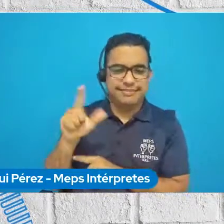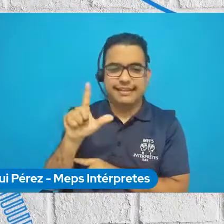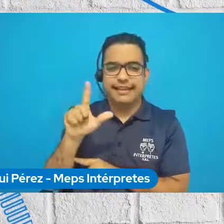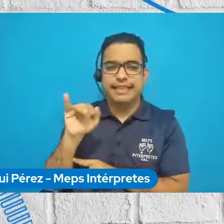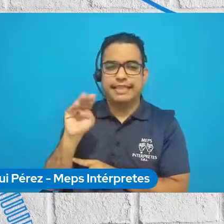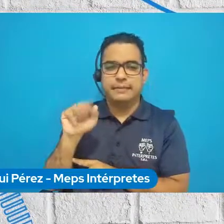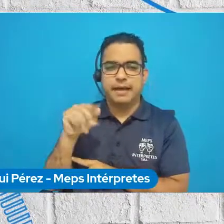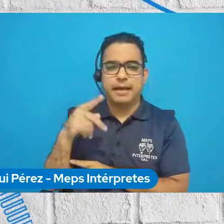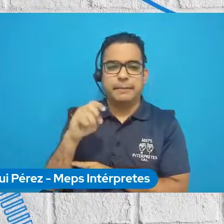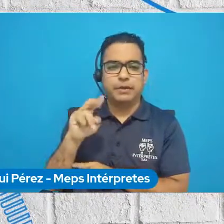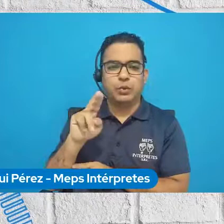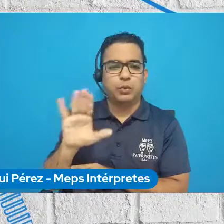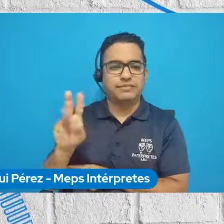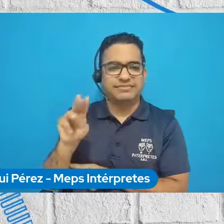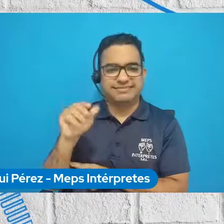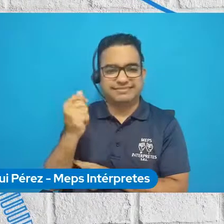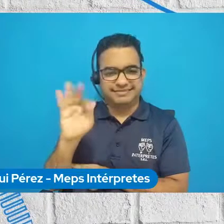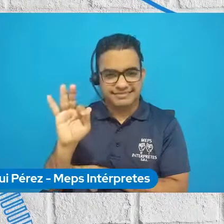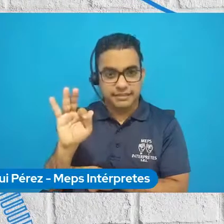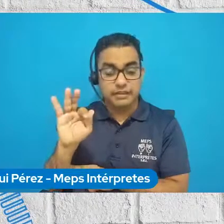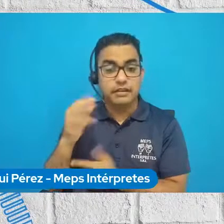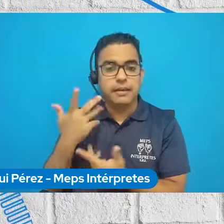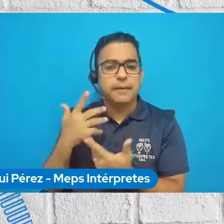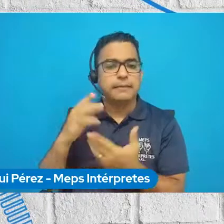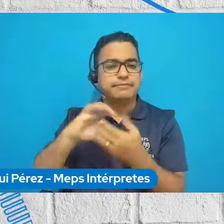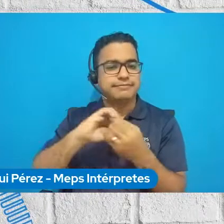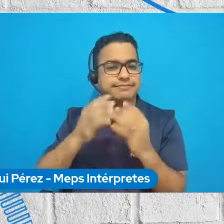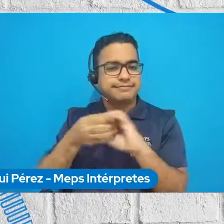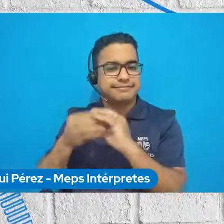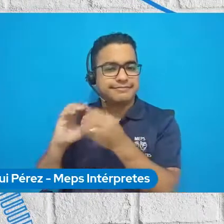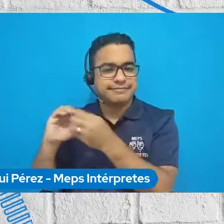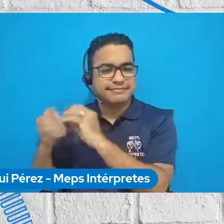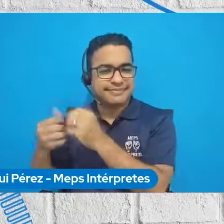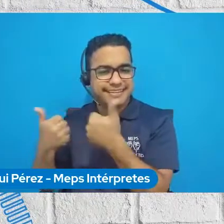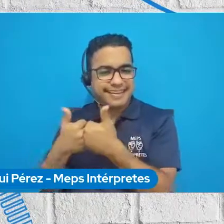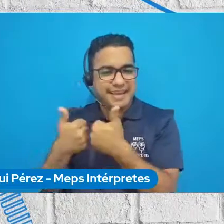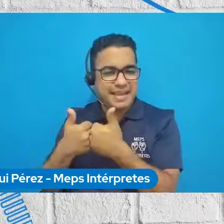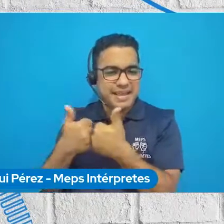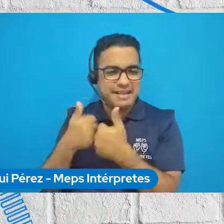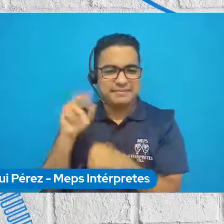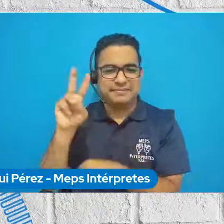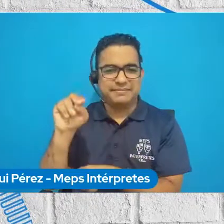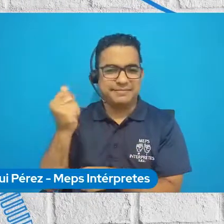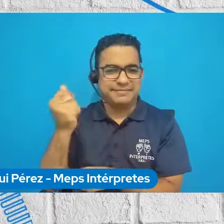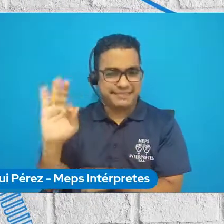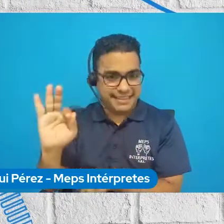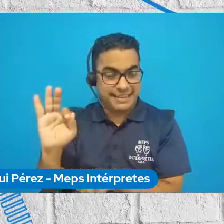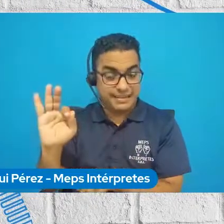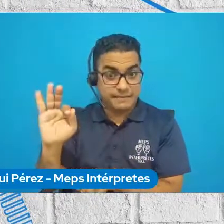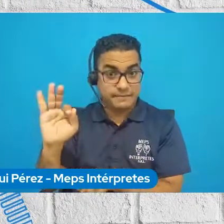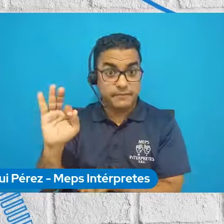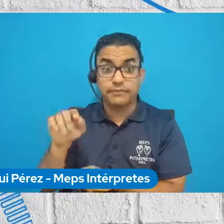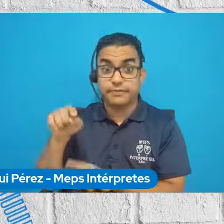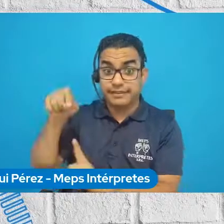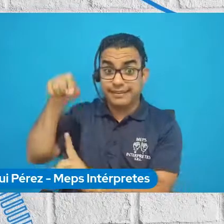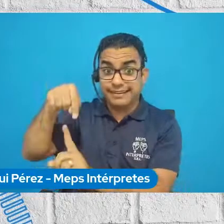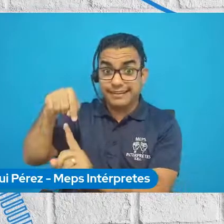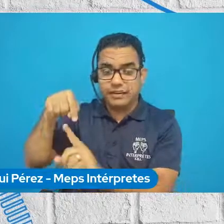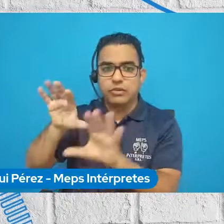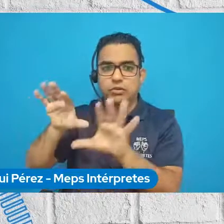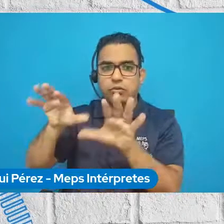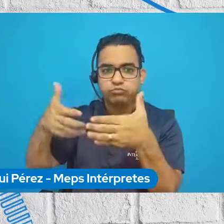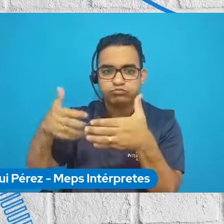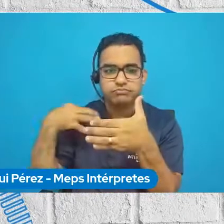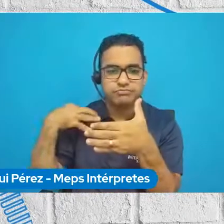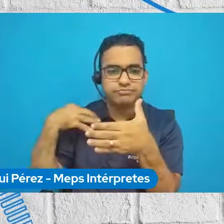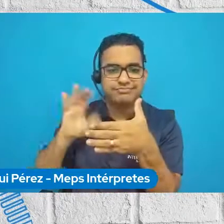para los Juegos Panamericanos y Parapanamericanos que se desarrollaron en Lima en el año 2019. Éramos un equipo de voluntarios